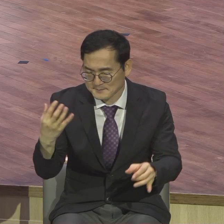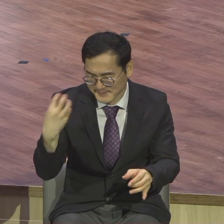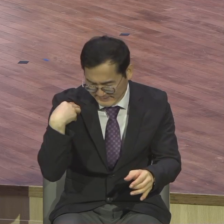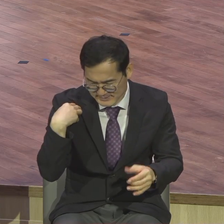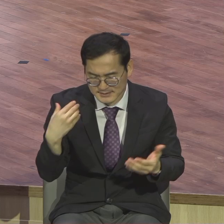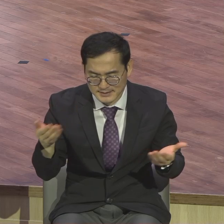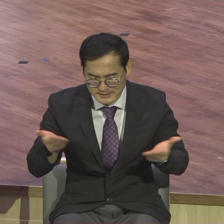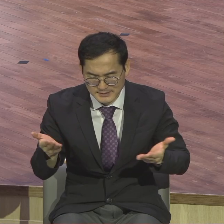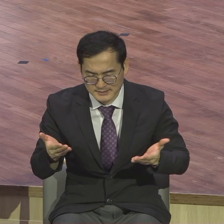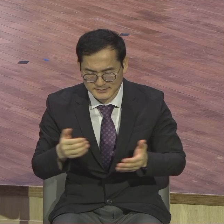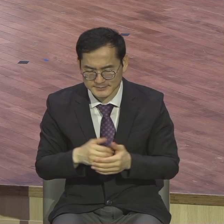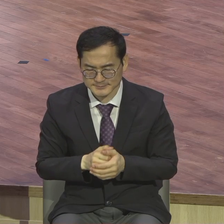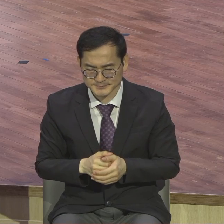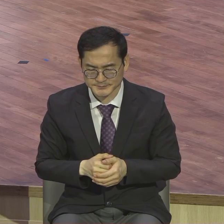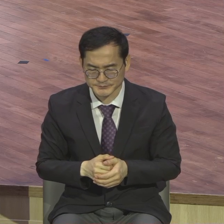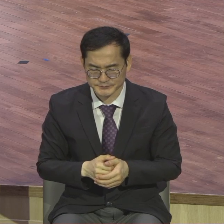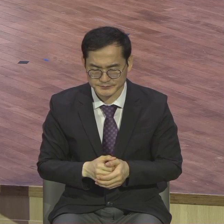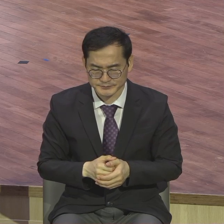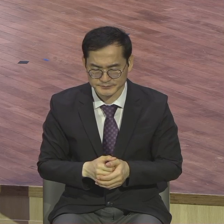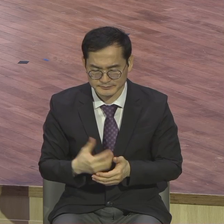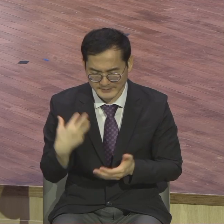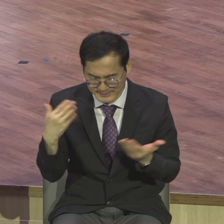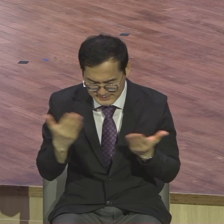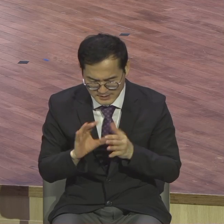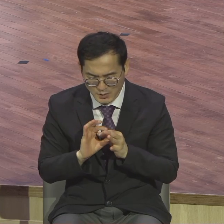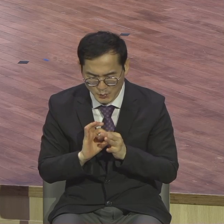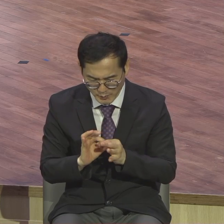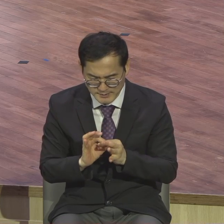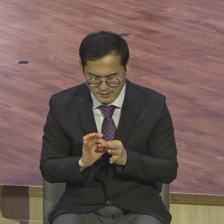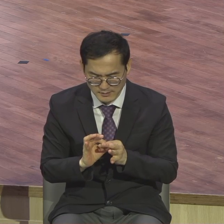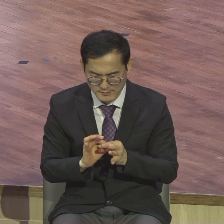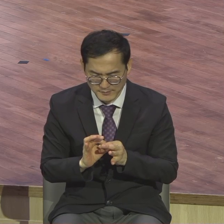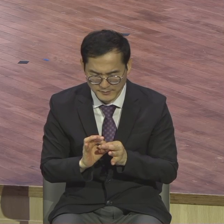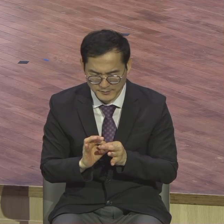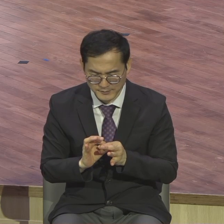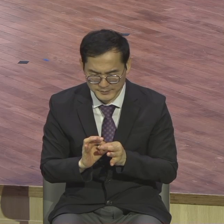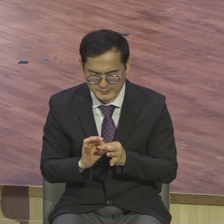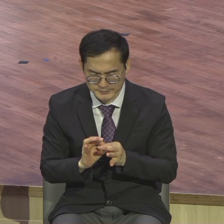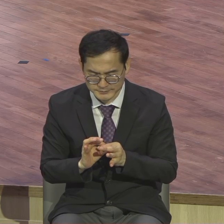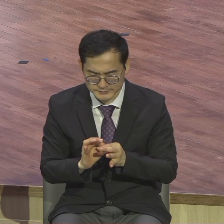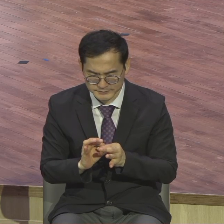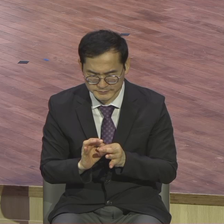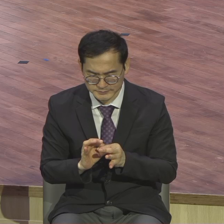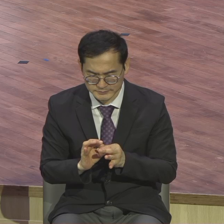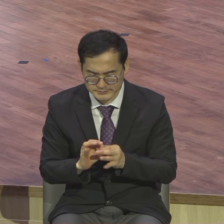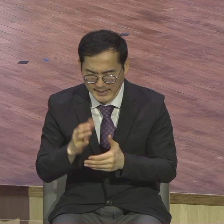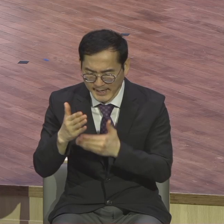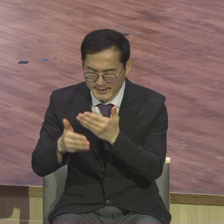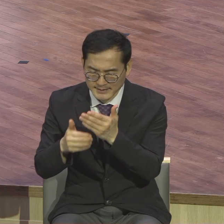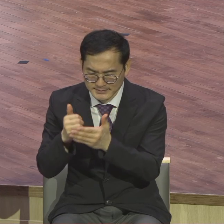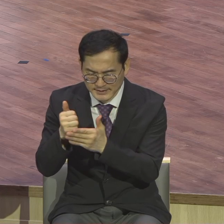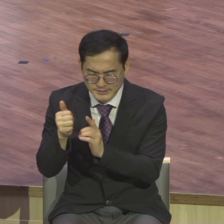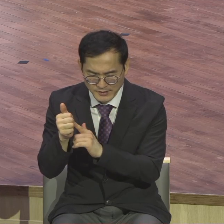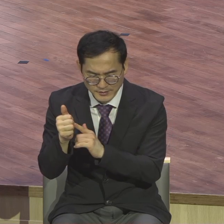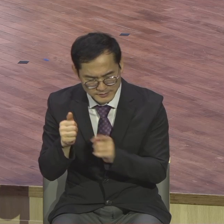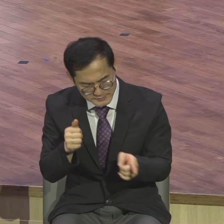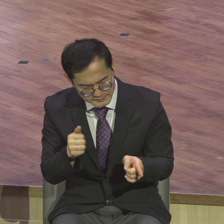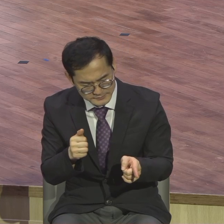교회를 통하여 이 직분을 통해서 하나님께서는 절대 상대평가 아니라 절대평가라는 사실을 기억하고 하나님